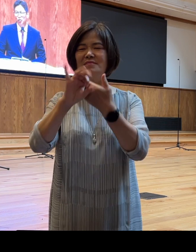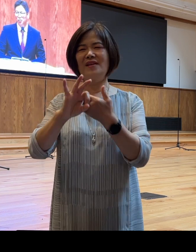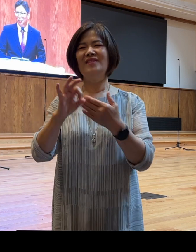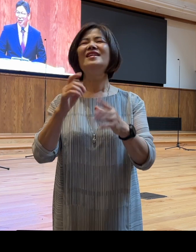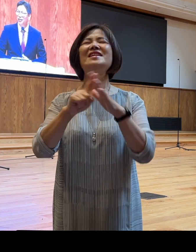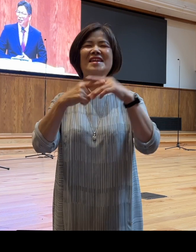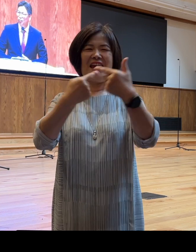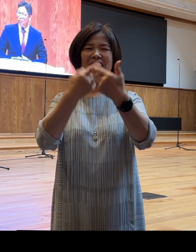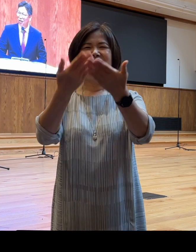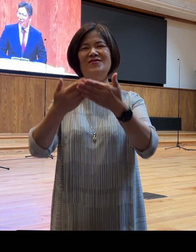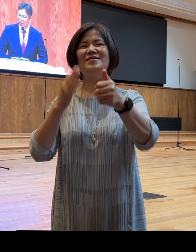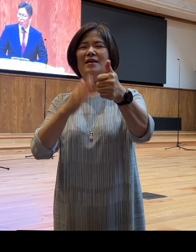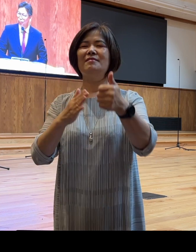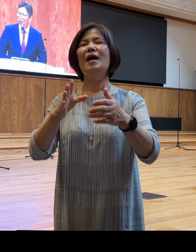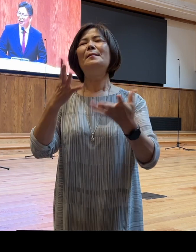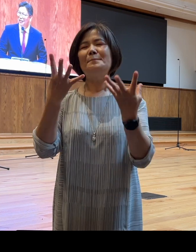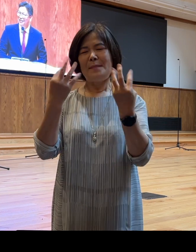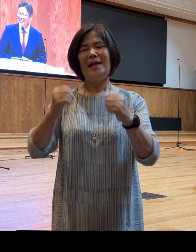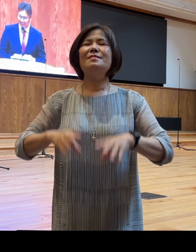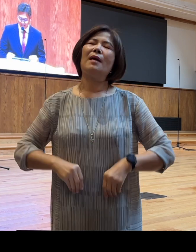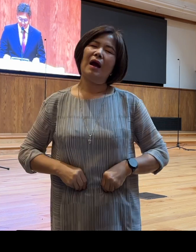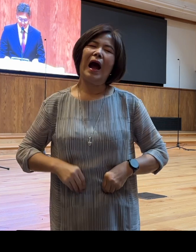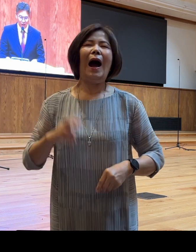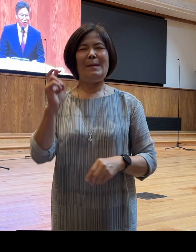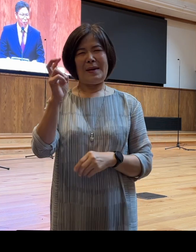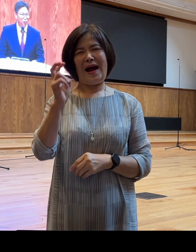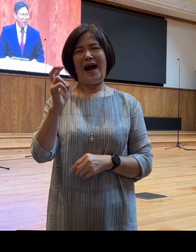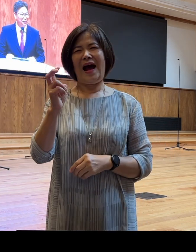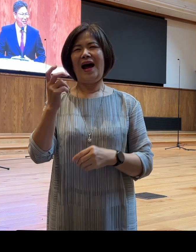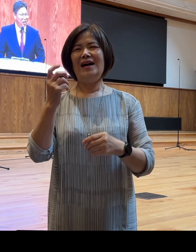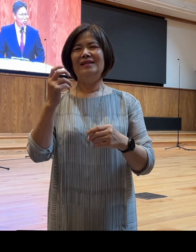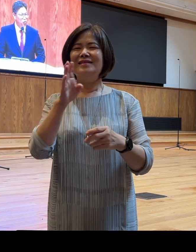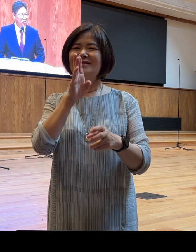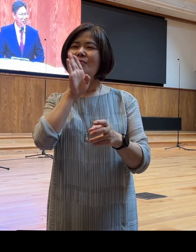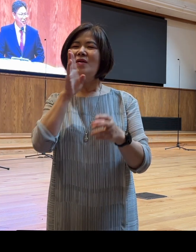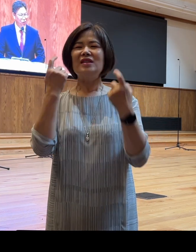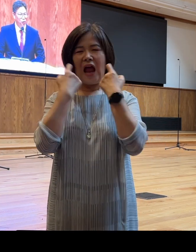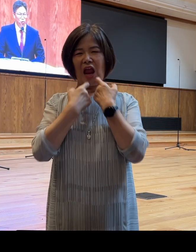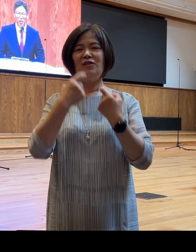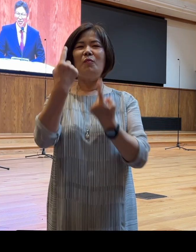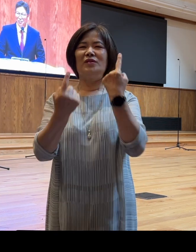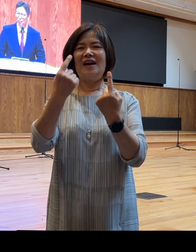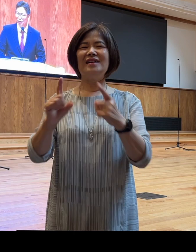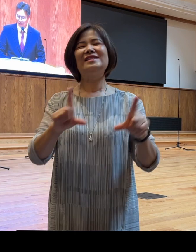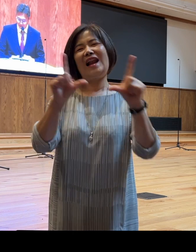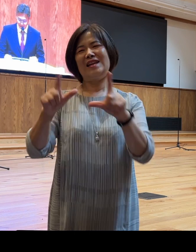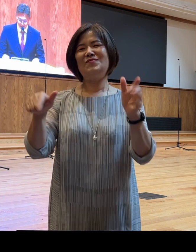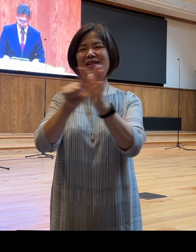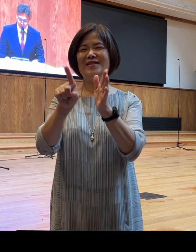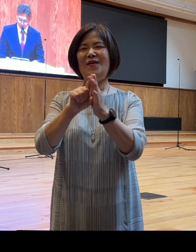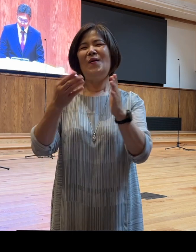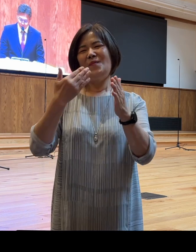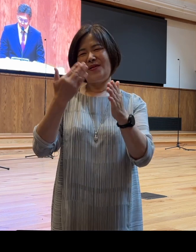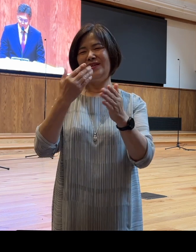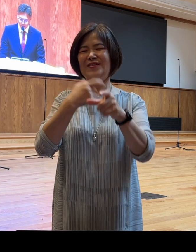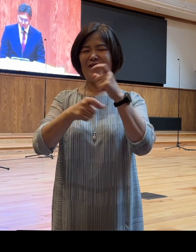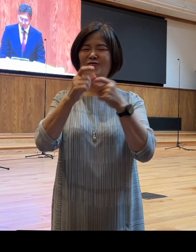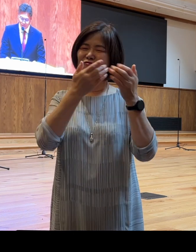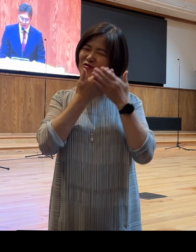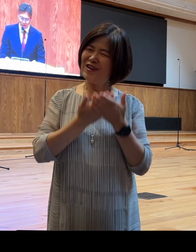이분이 배가 많이 고프구나 다이어트보다 생존이 더 중요한 사람이구나 라고 생각해 주시면 될 것 같습니다